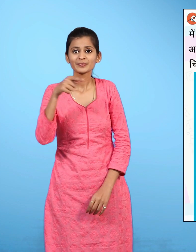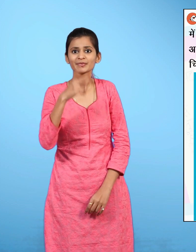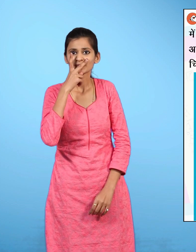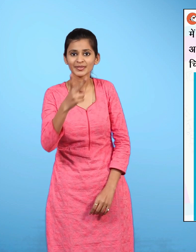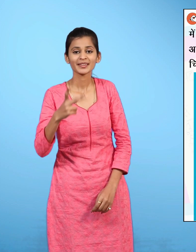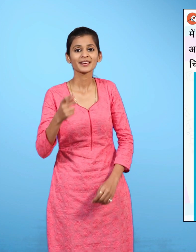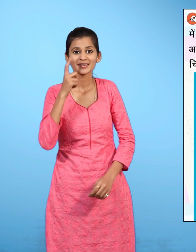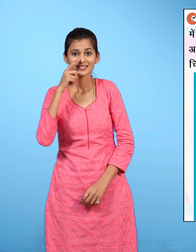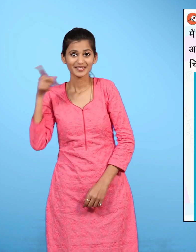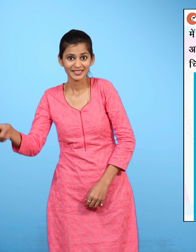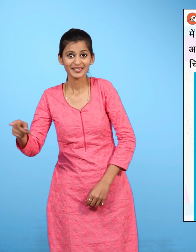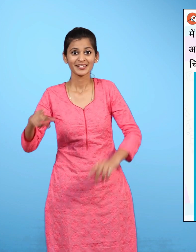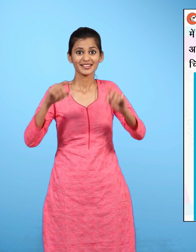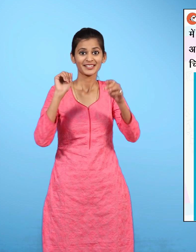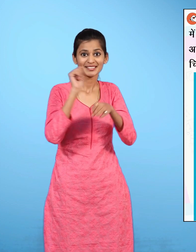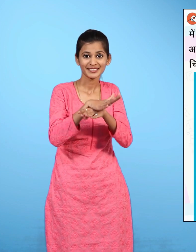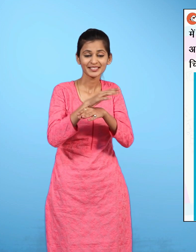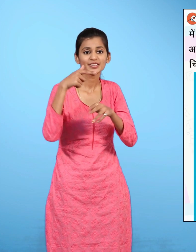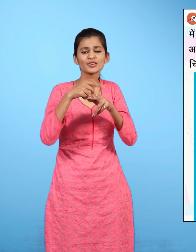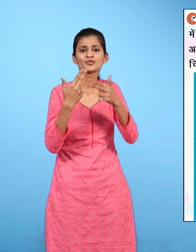यहां रीना की चिठी के सफर को